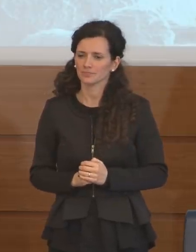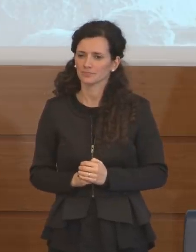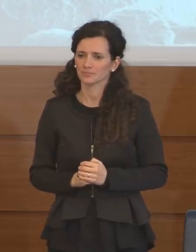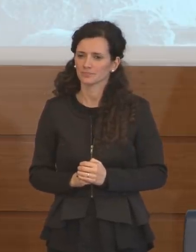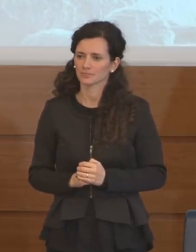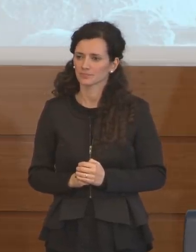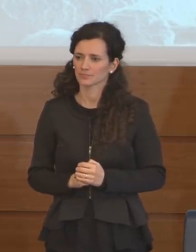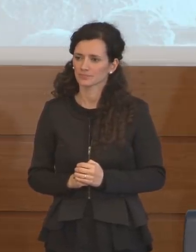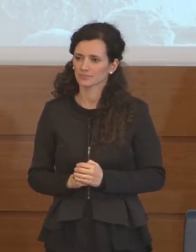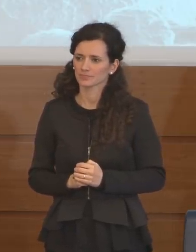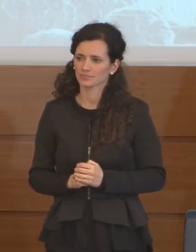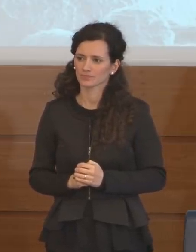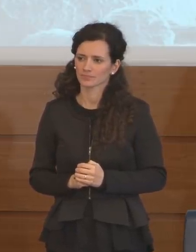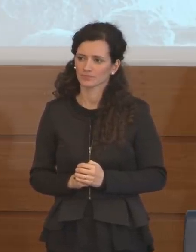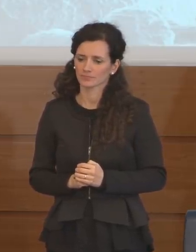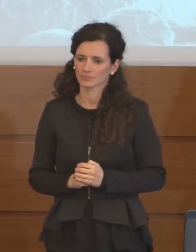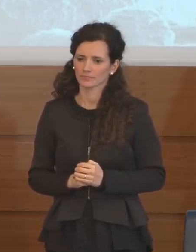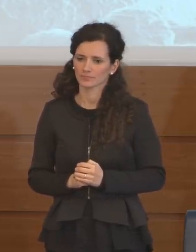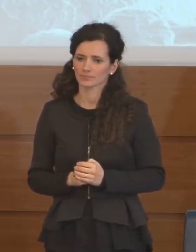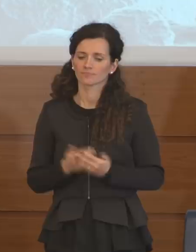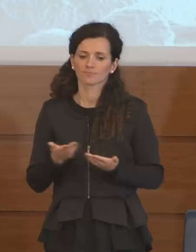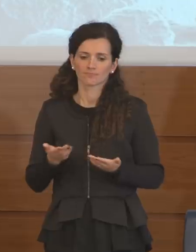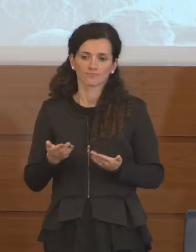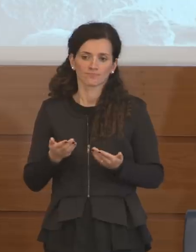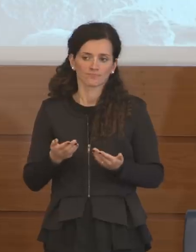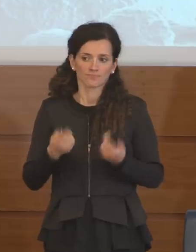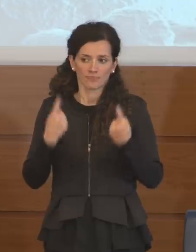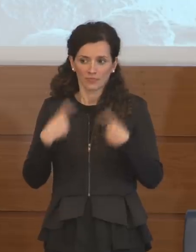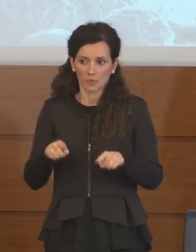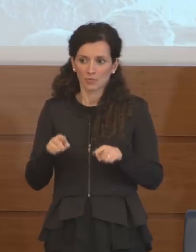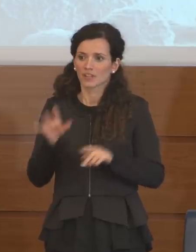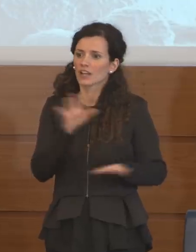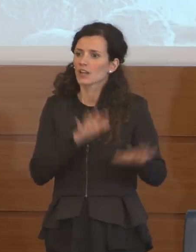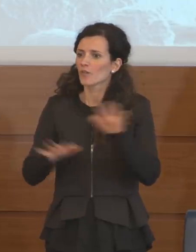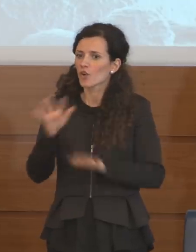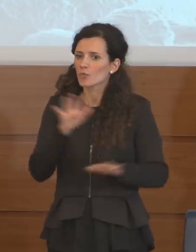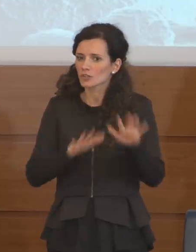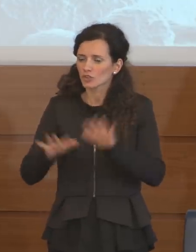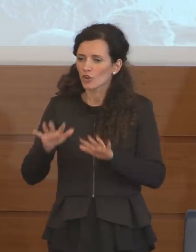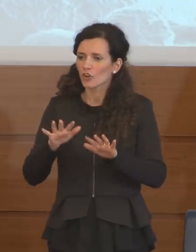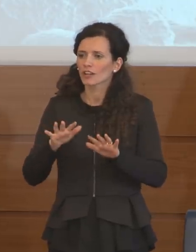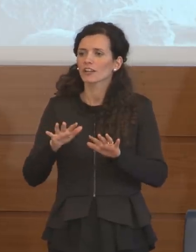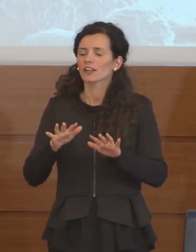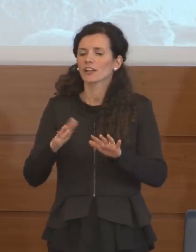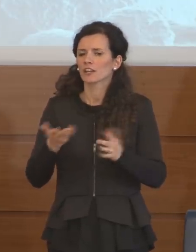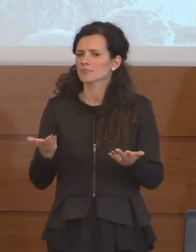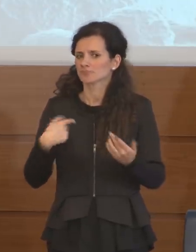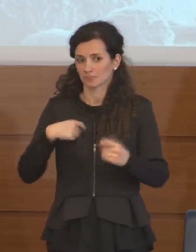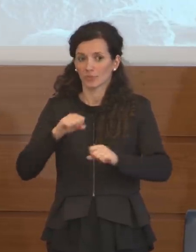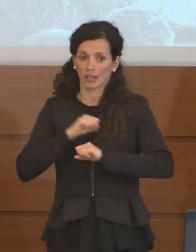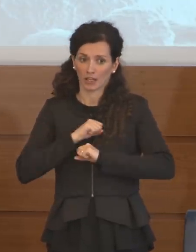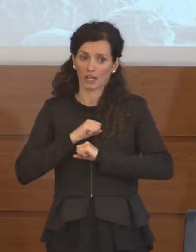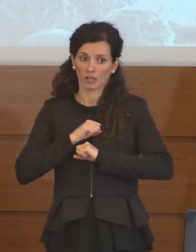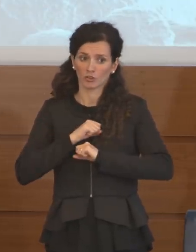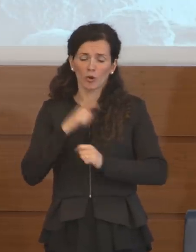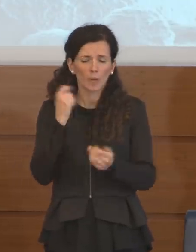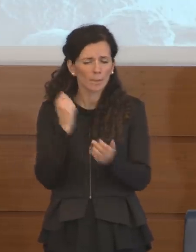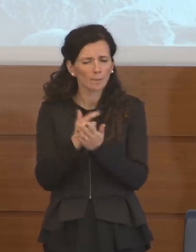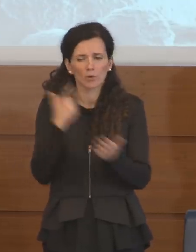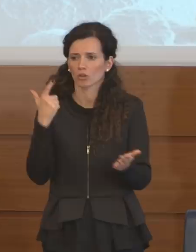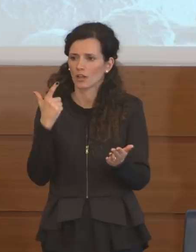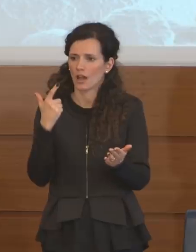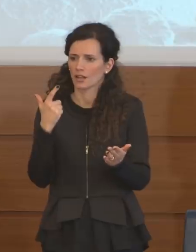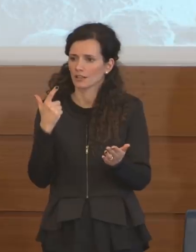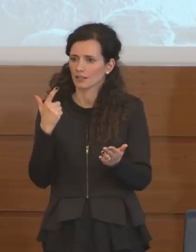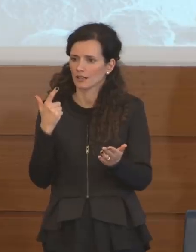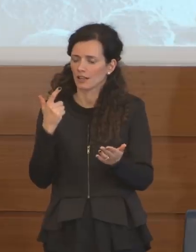Quindi queste sono le informazioni che credo che siano molto importanti e significativi e